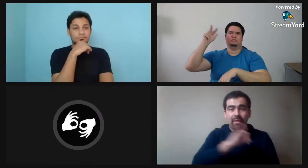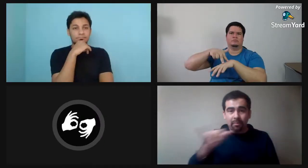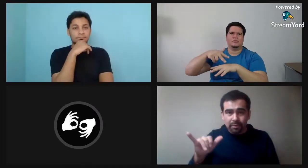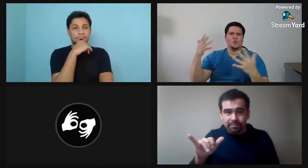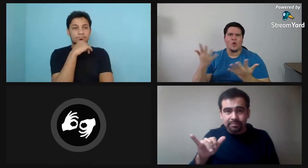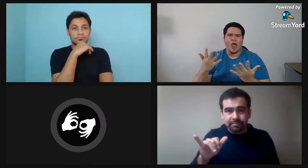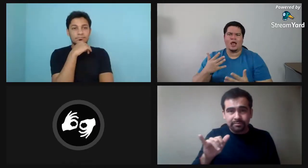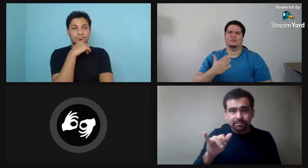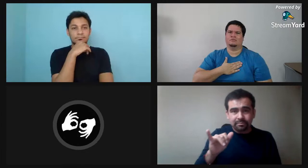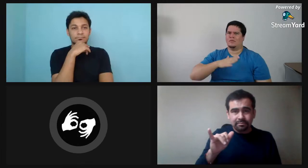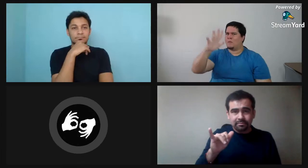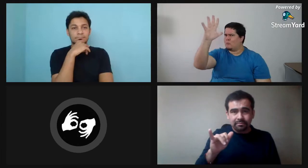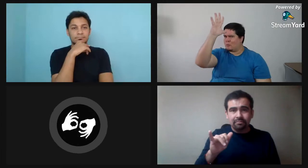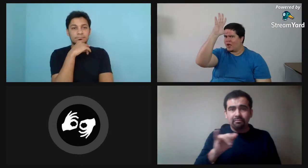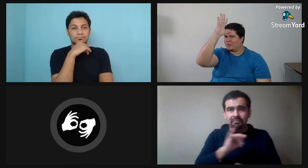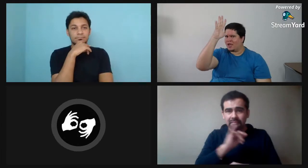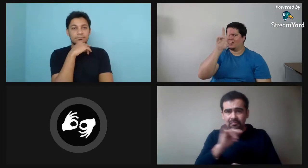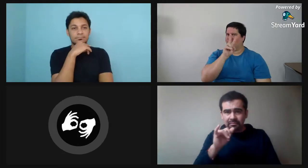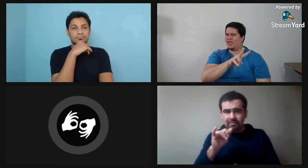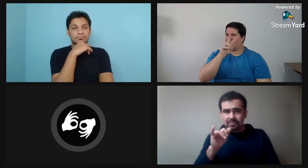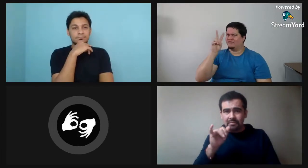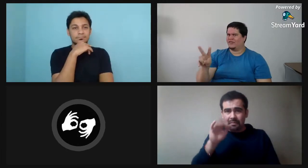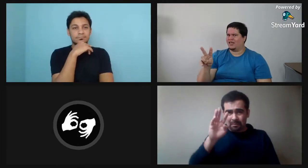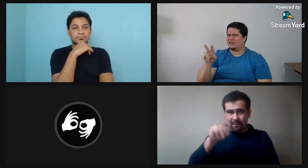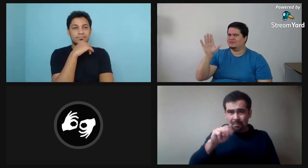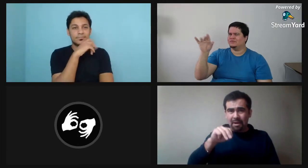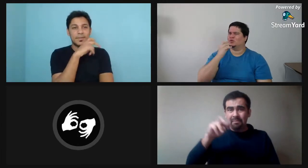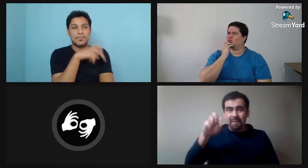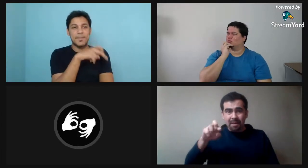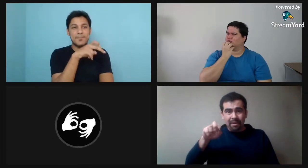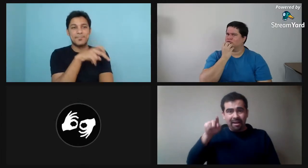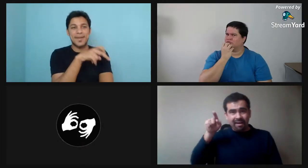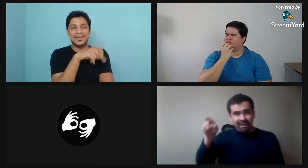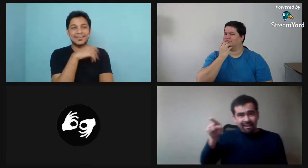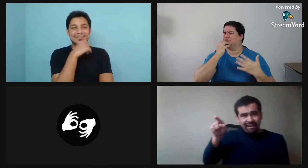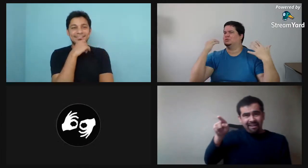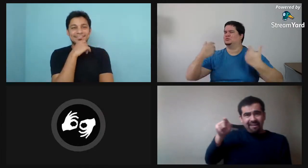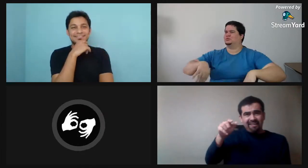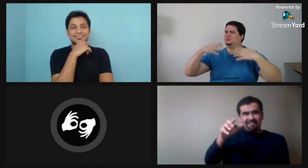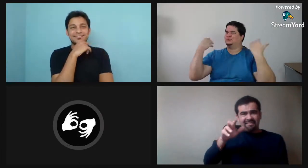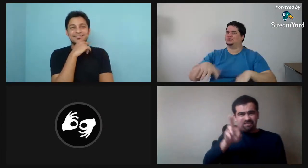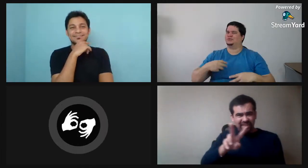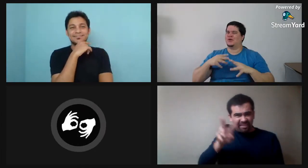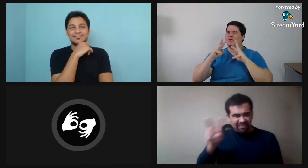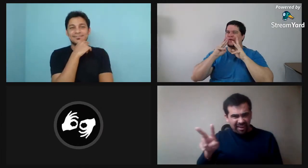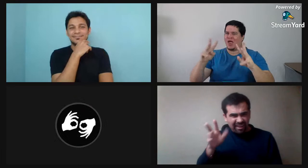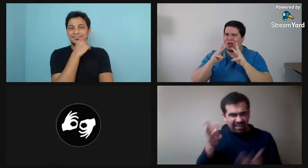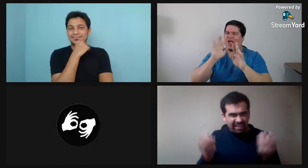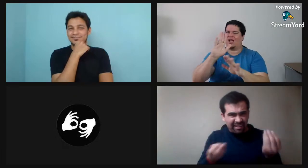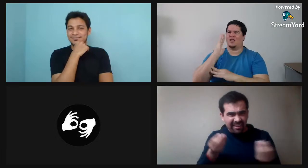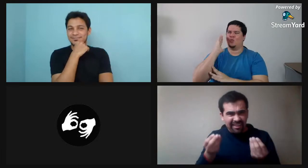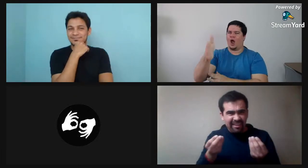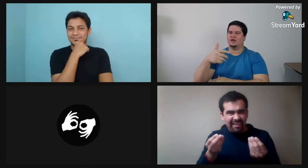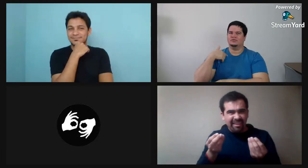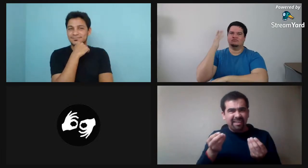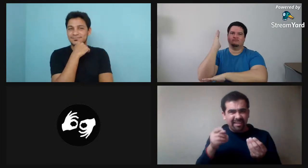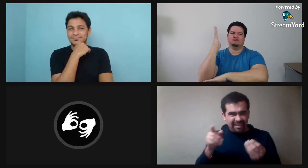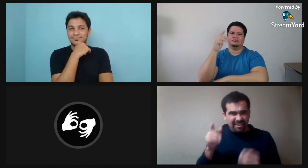y me enseñaron, yo aprendí ahí cómo se hacía la poesía y luego mis padres decían,